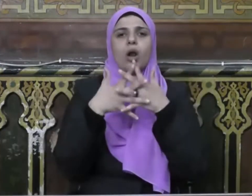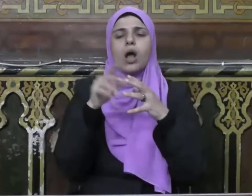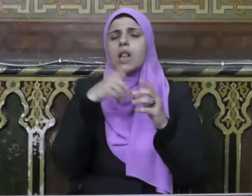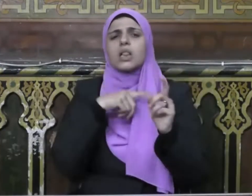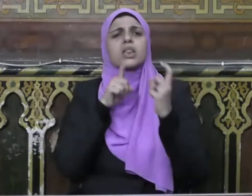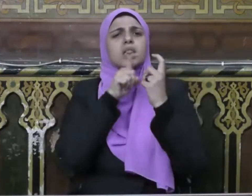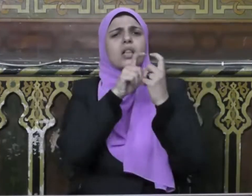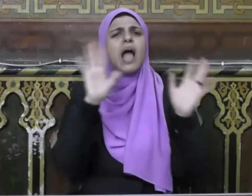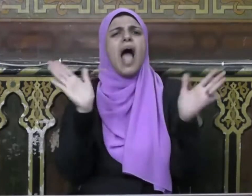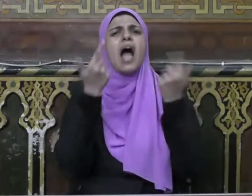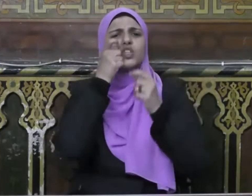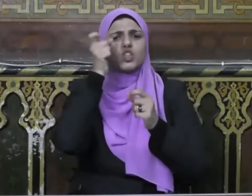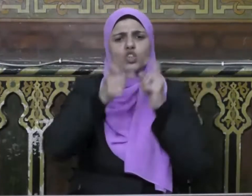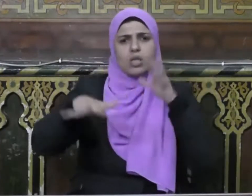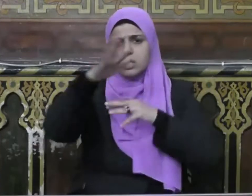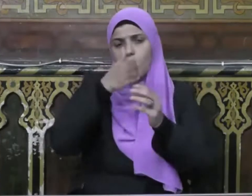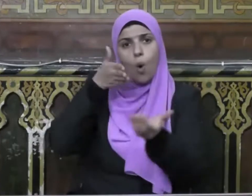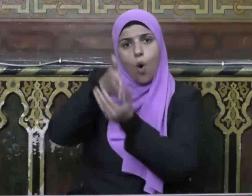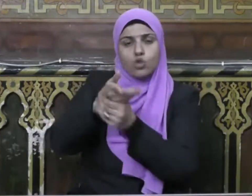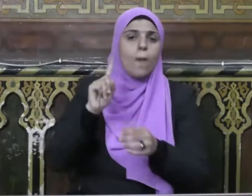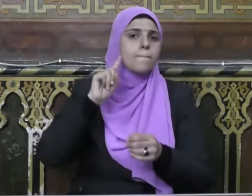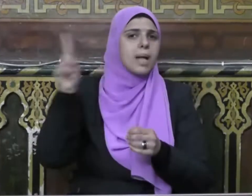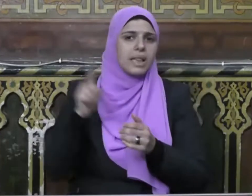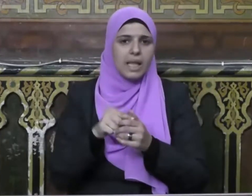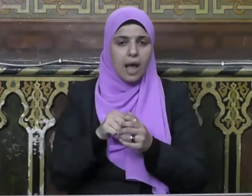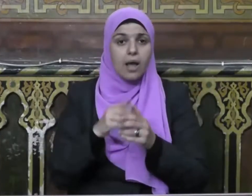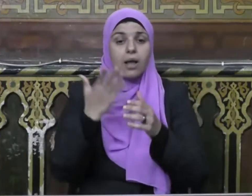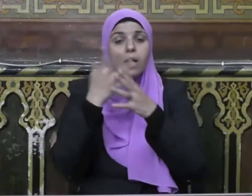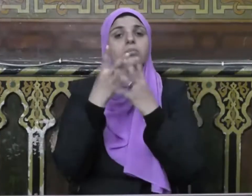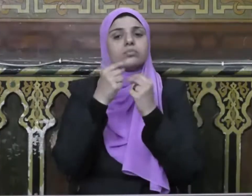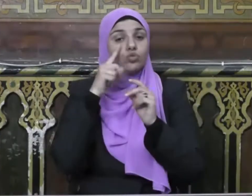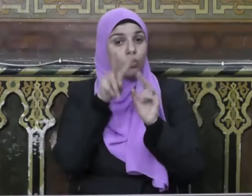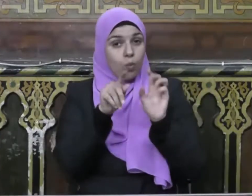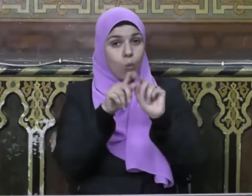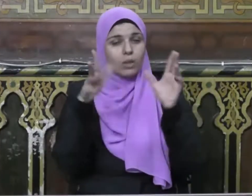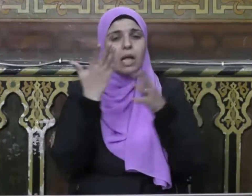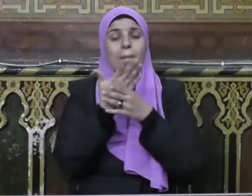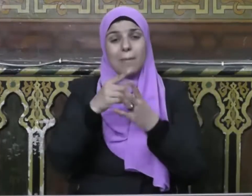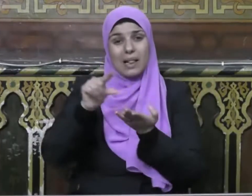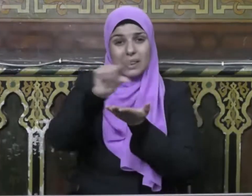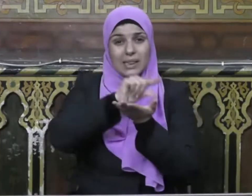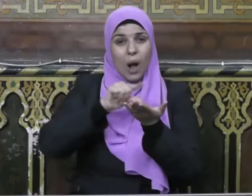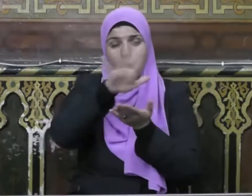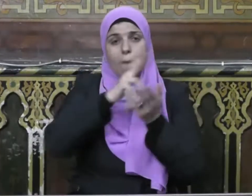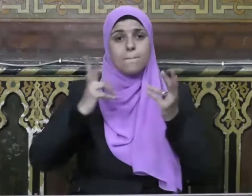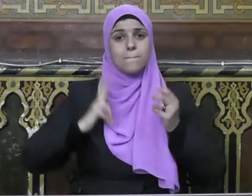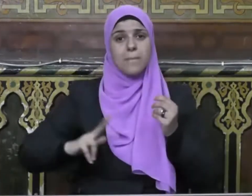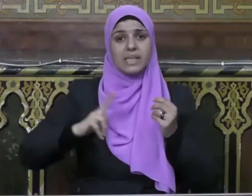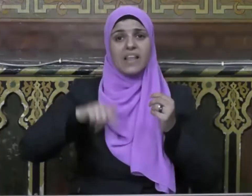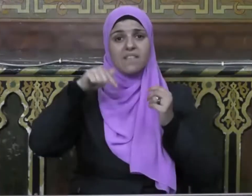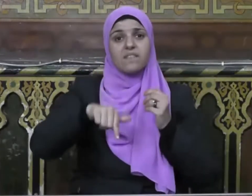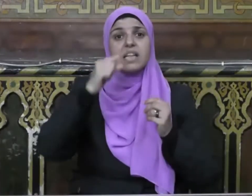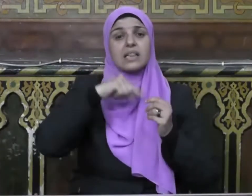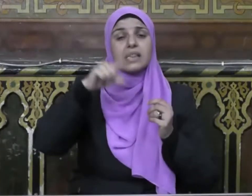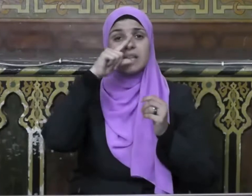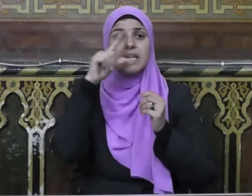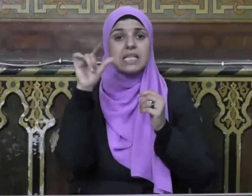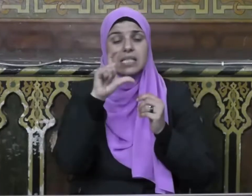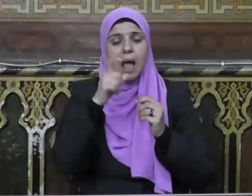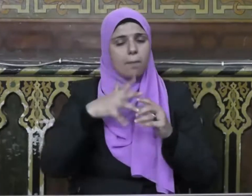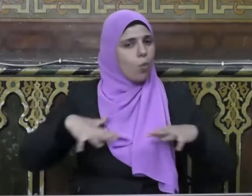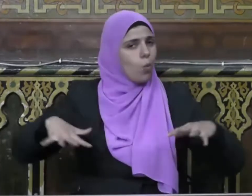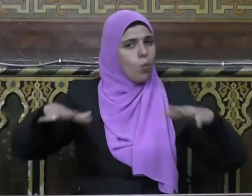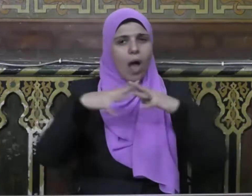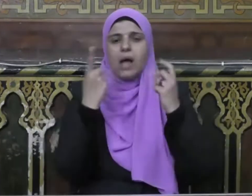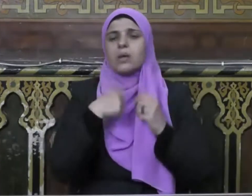المشترك ضد أي معتد على المدينة وهذا يعني أن الدولة المدنية في الإسلام